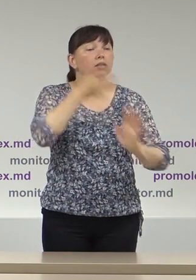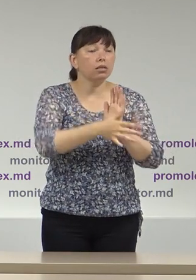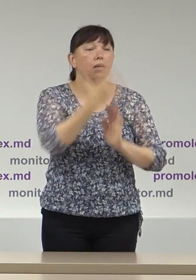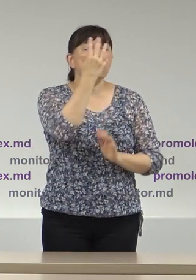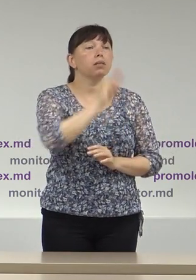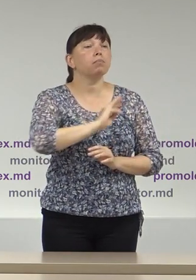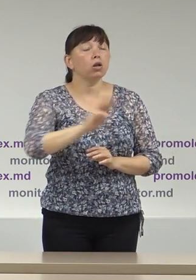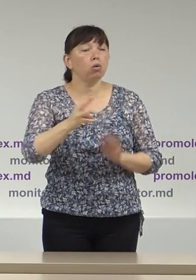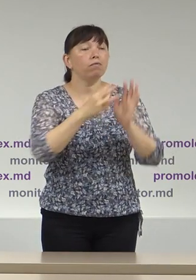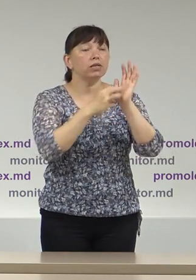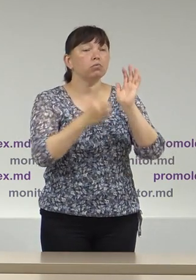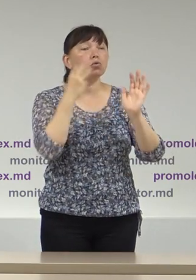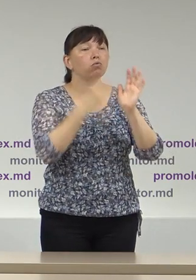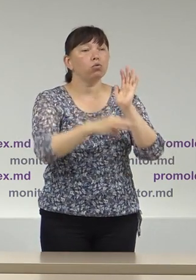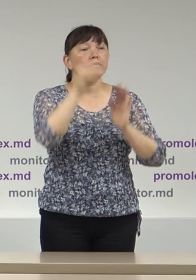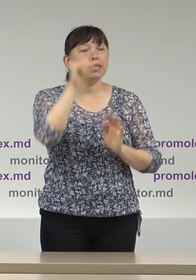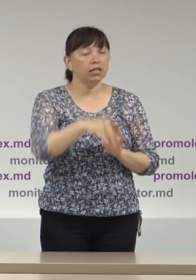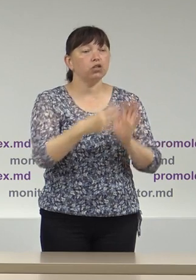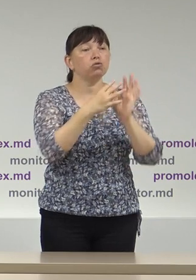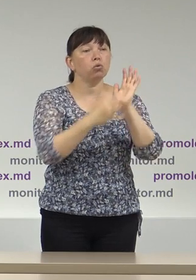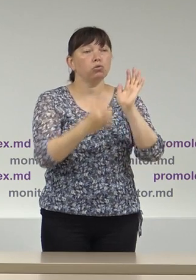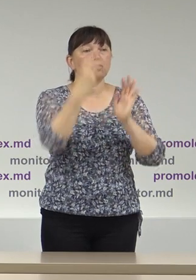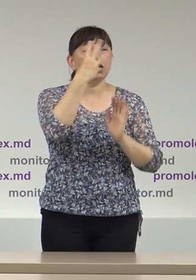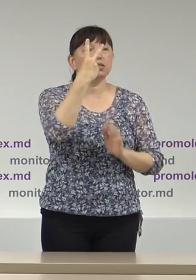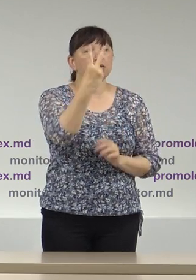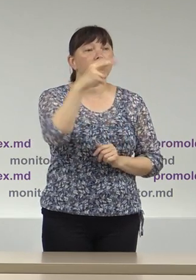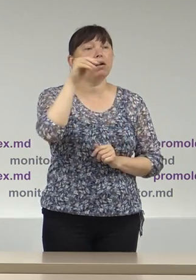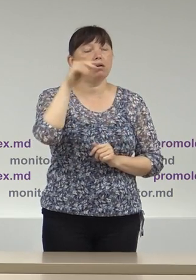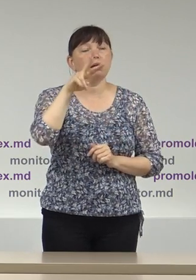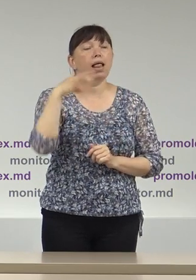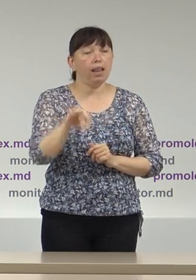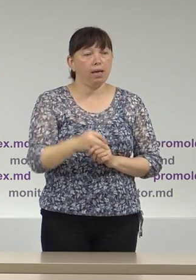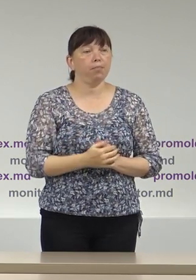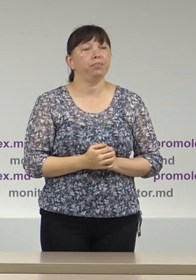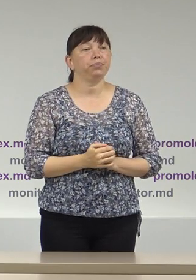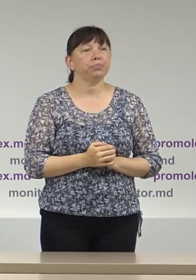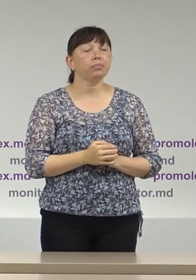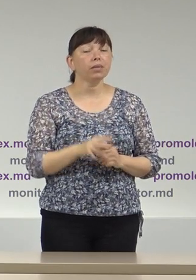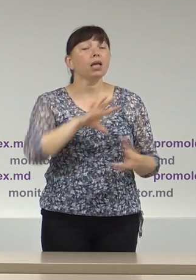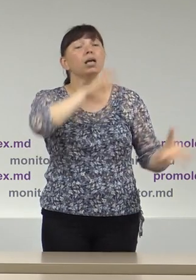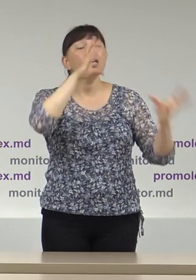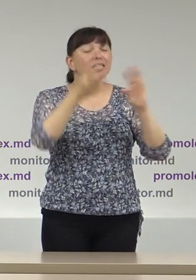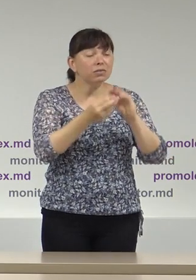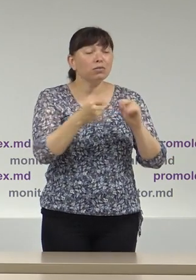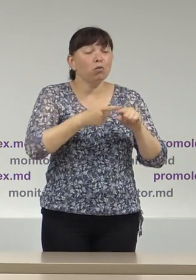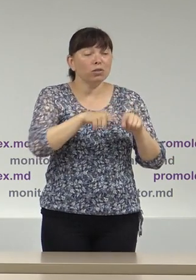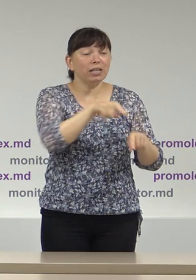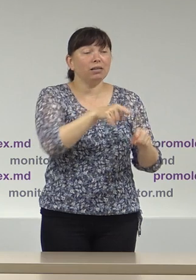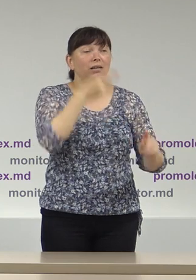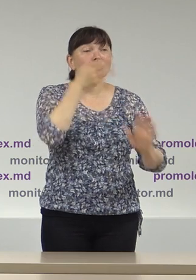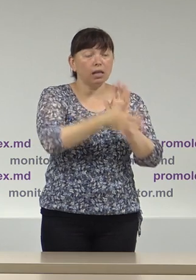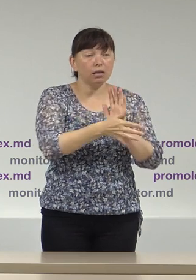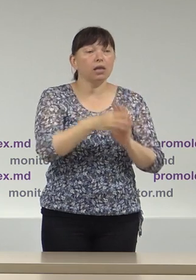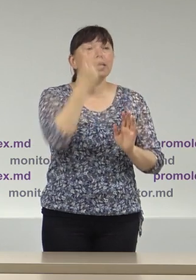.880.932 lei din totalul cheltuielilor raportate